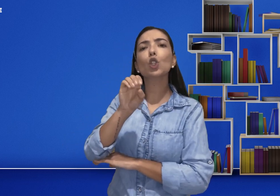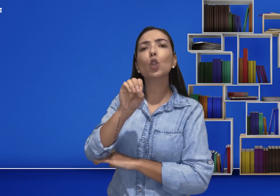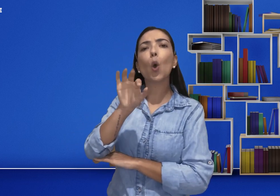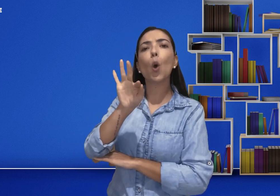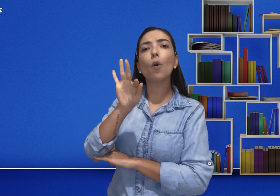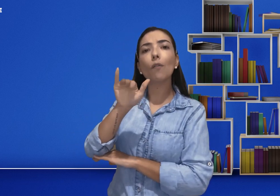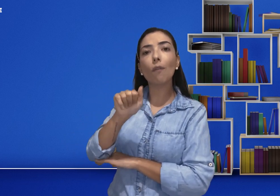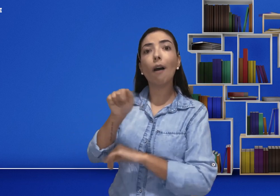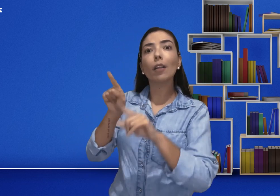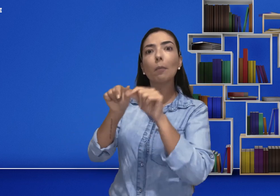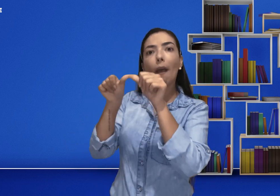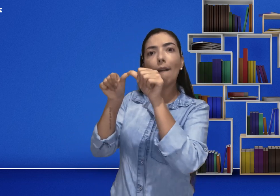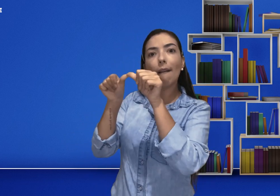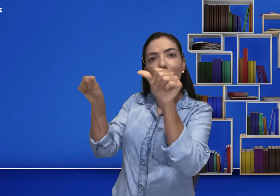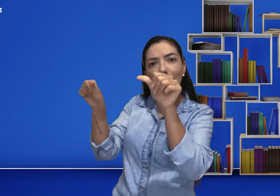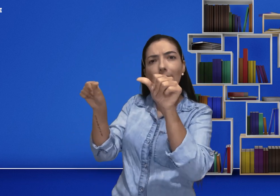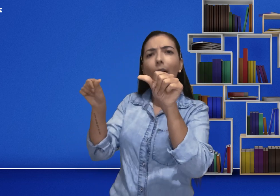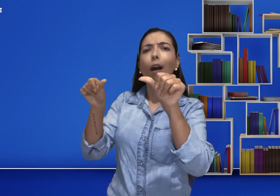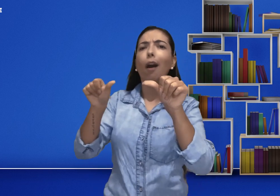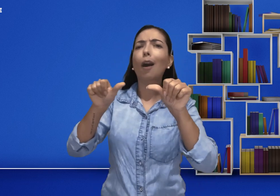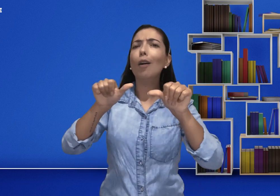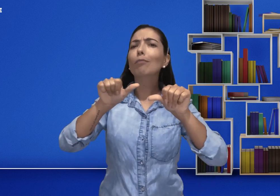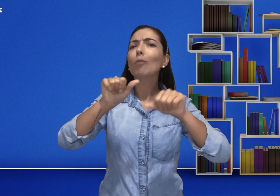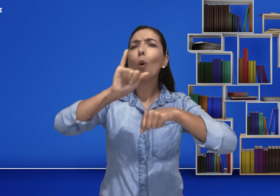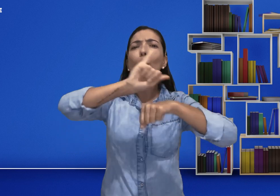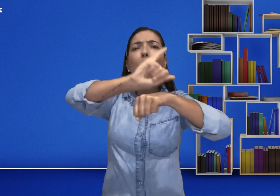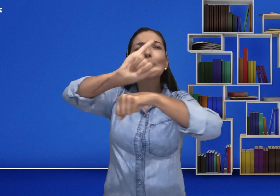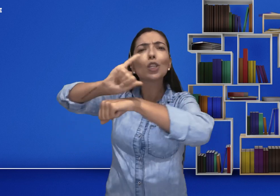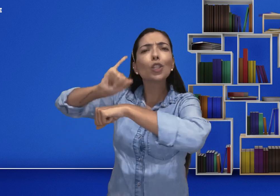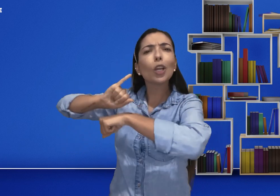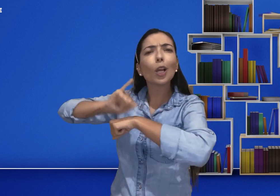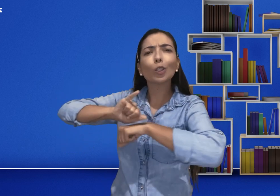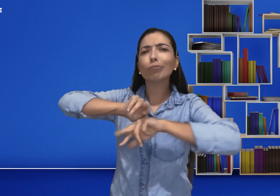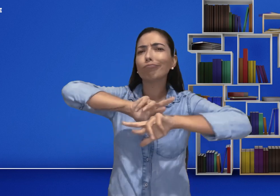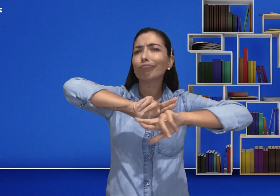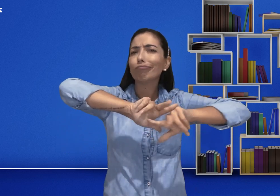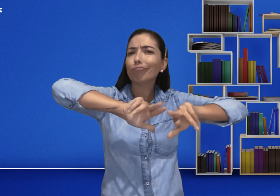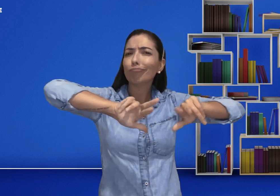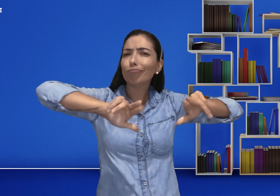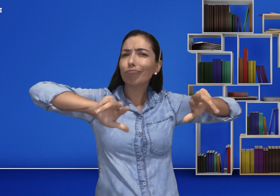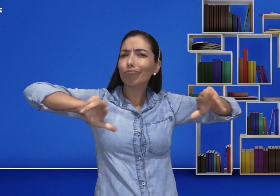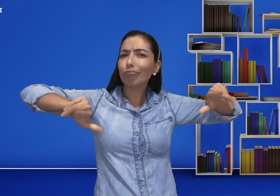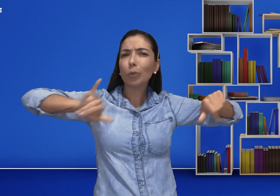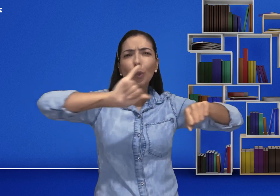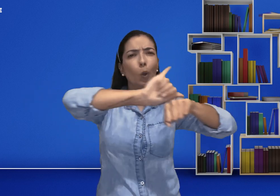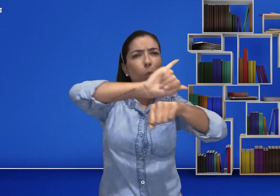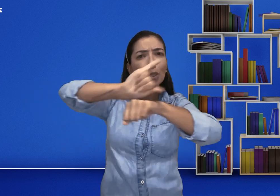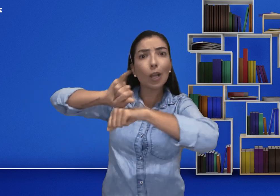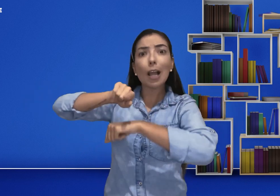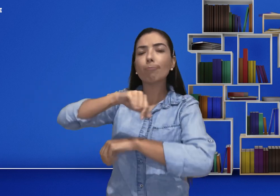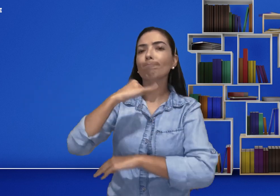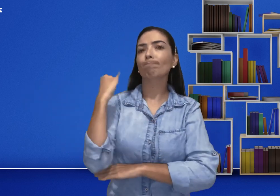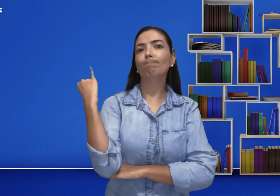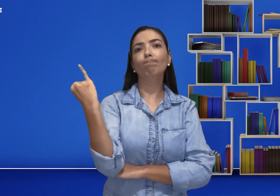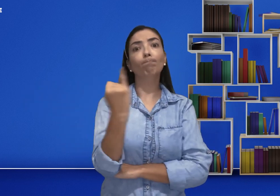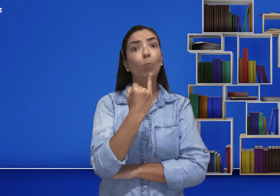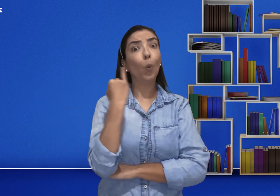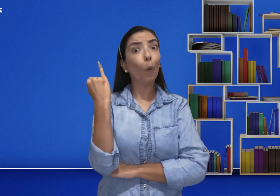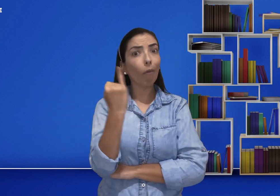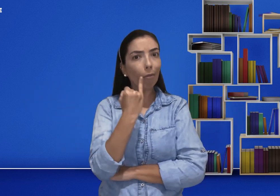colando em todos os móveis os seus respectivos nomes. Isso é muito importante, porque a